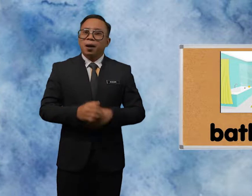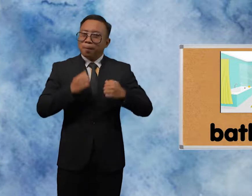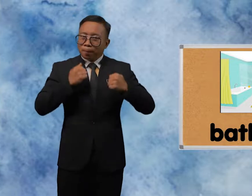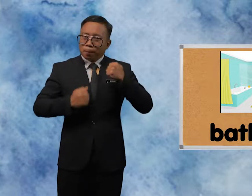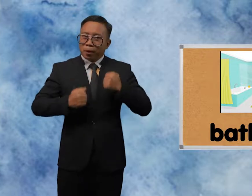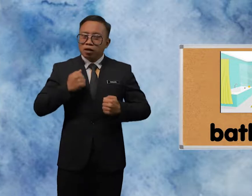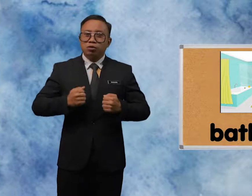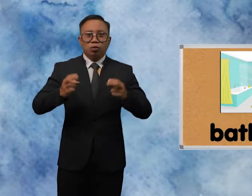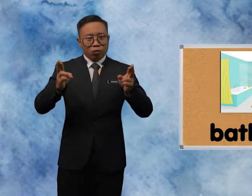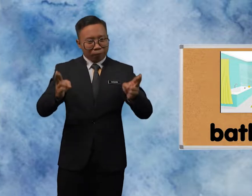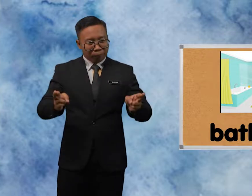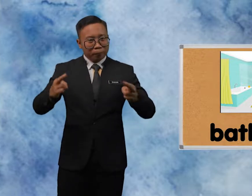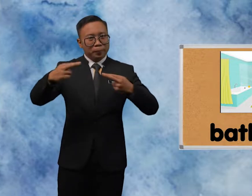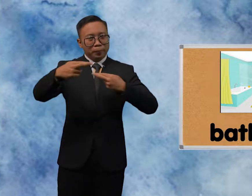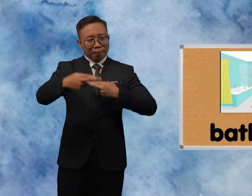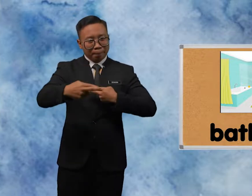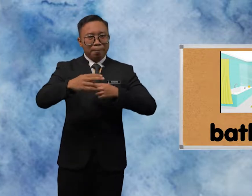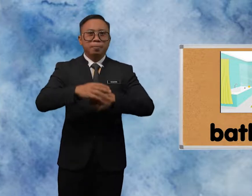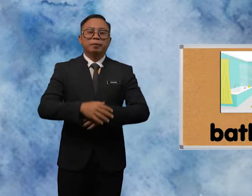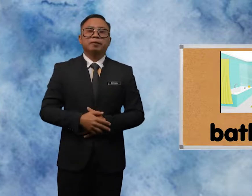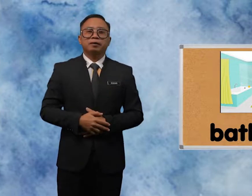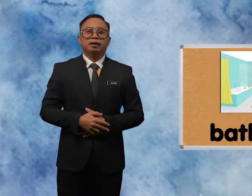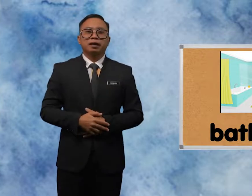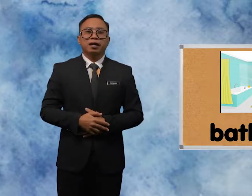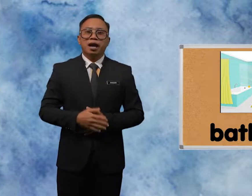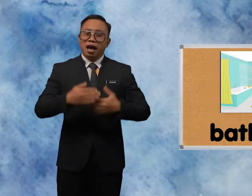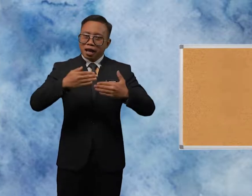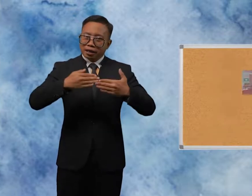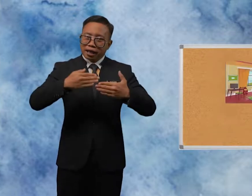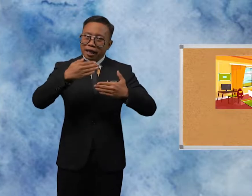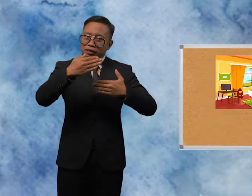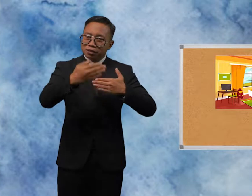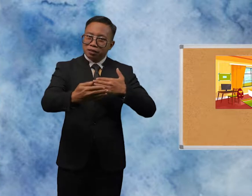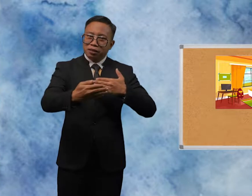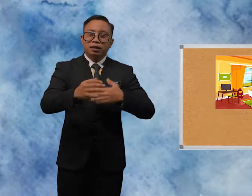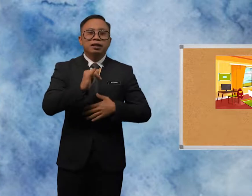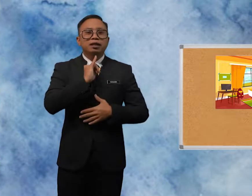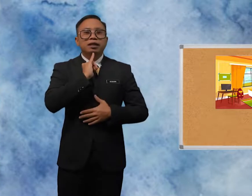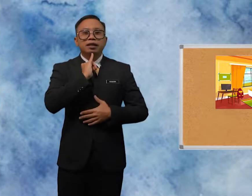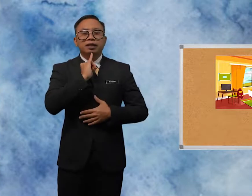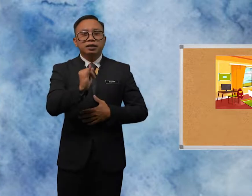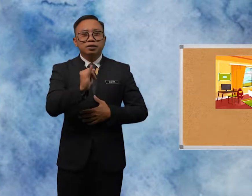bathroom, next is